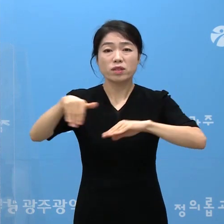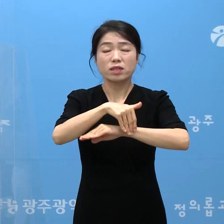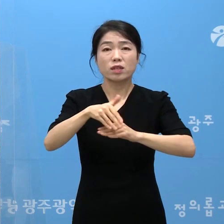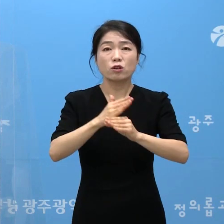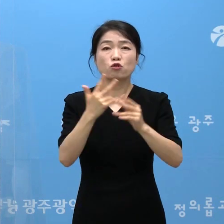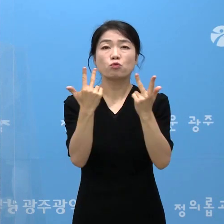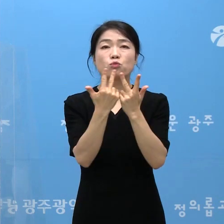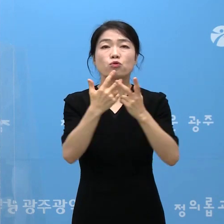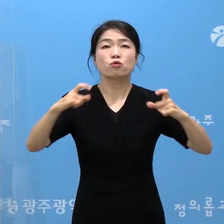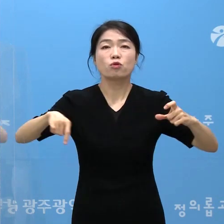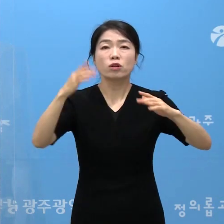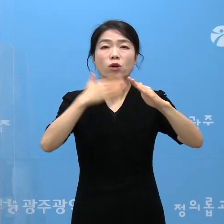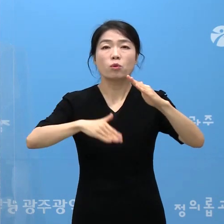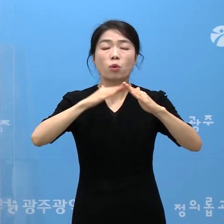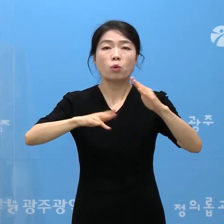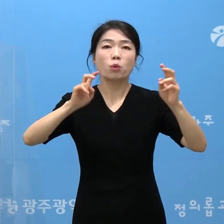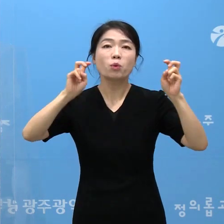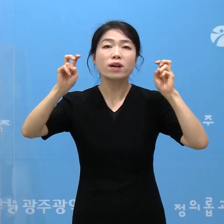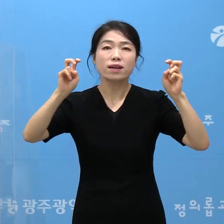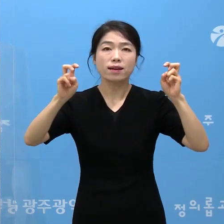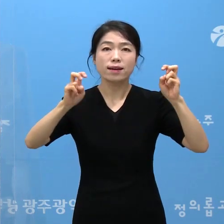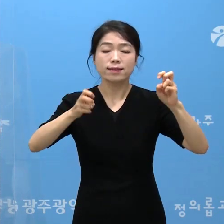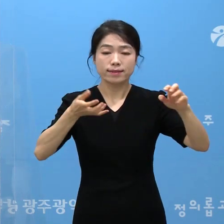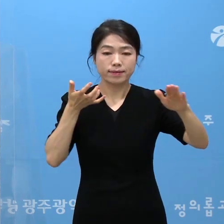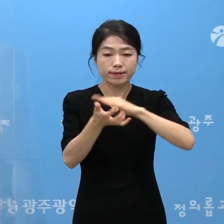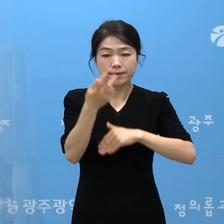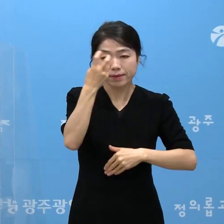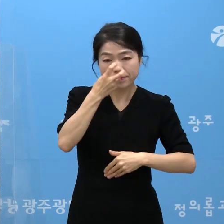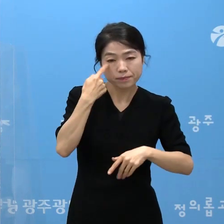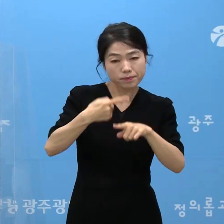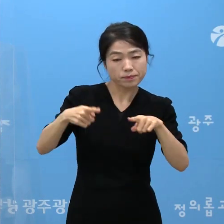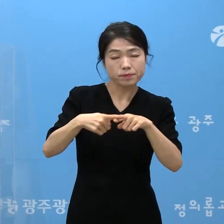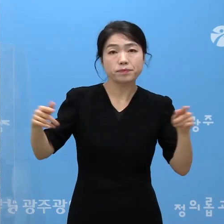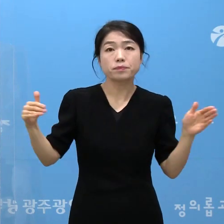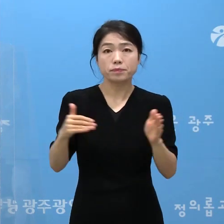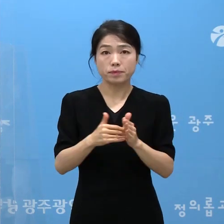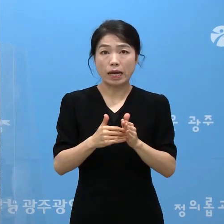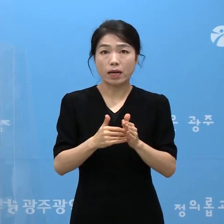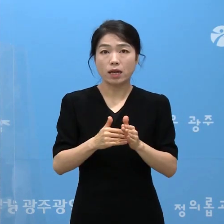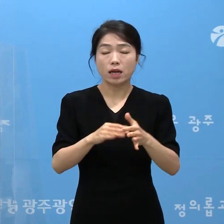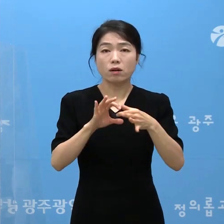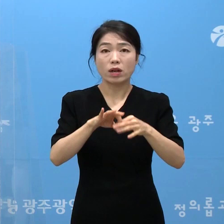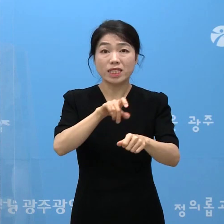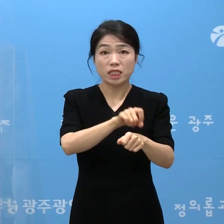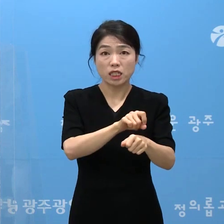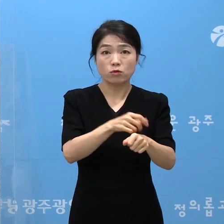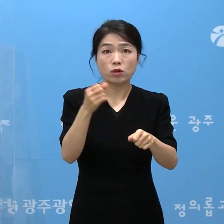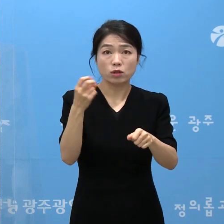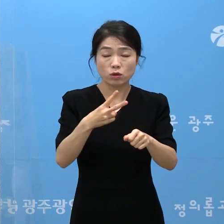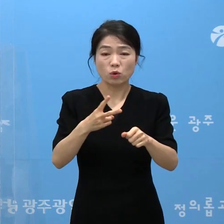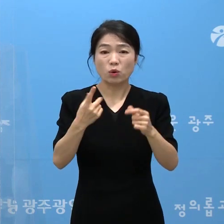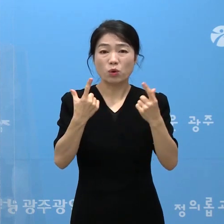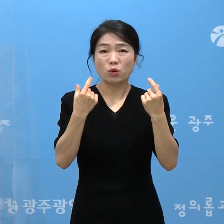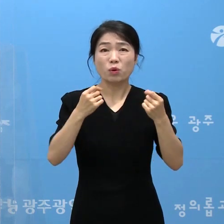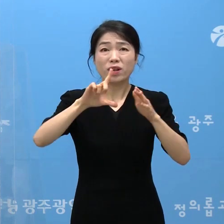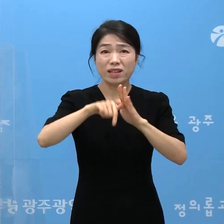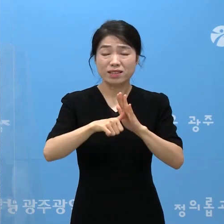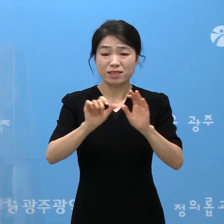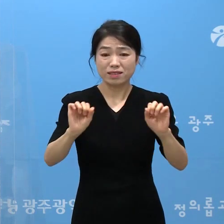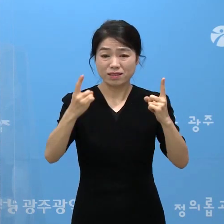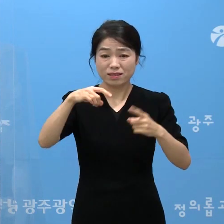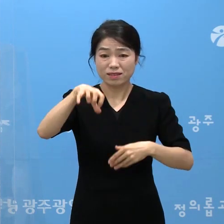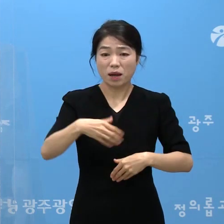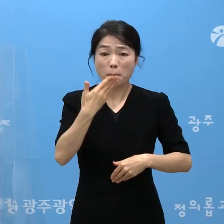북구소재 공공기관의 현장 평가를 실시하고 관련 직원 및 동시간대 구내식당